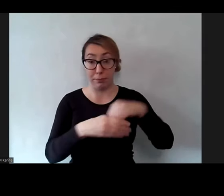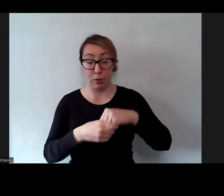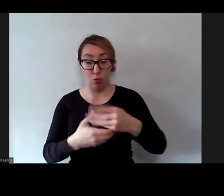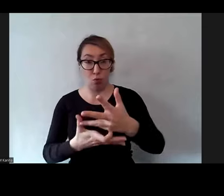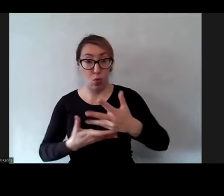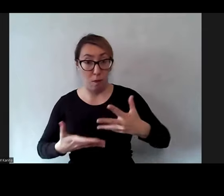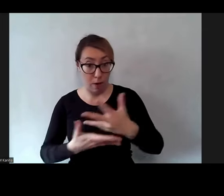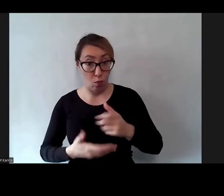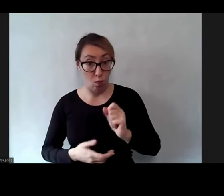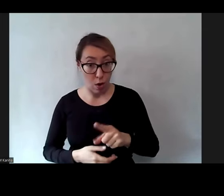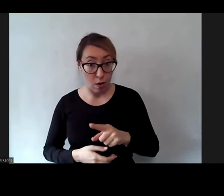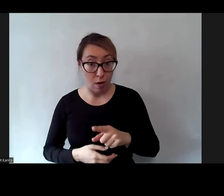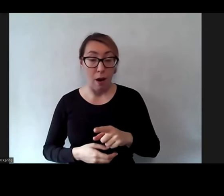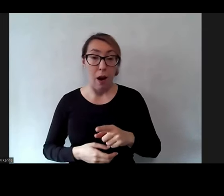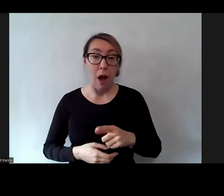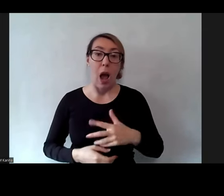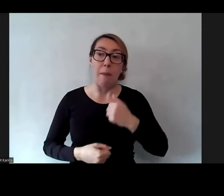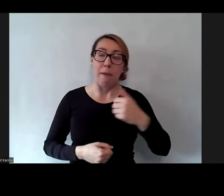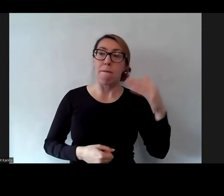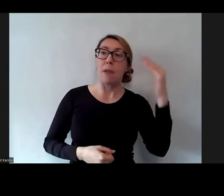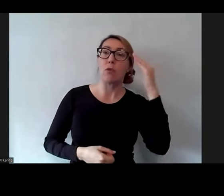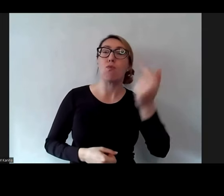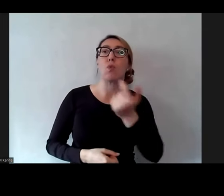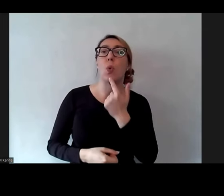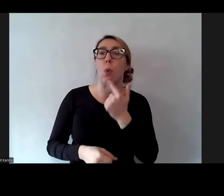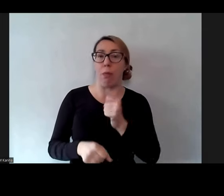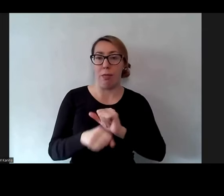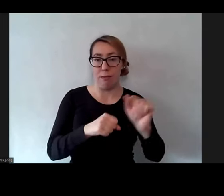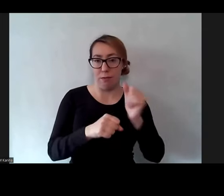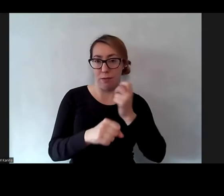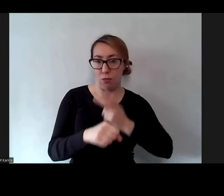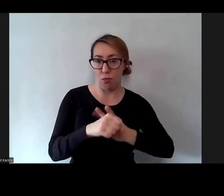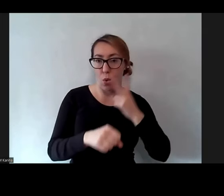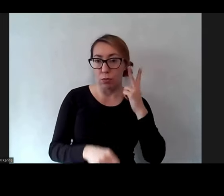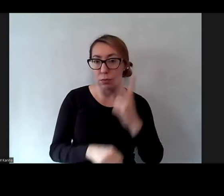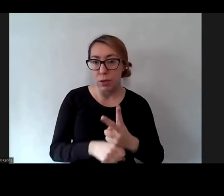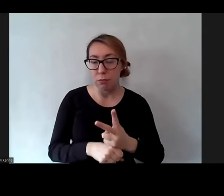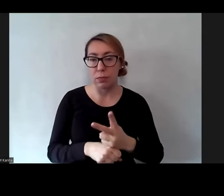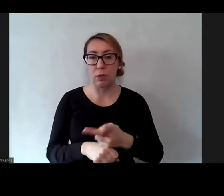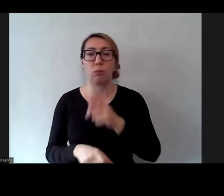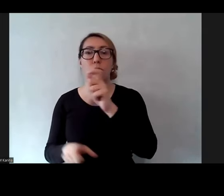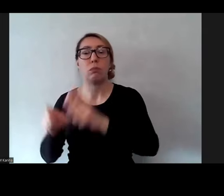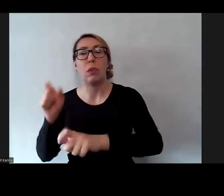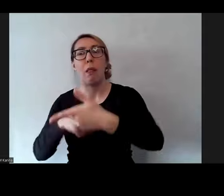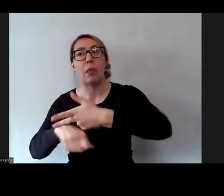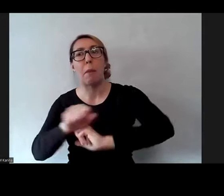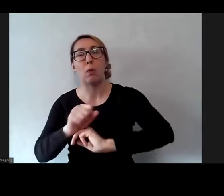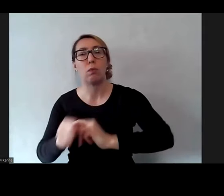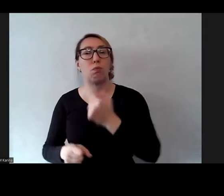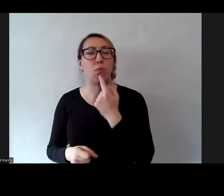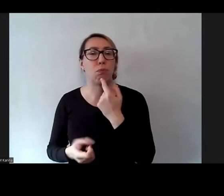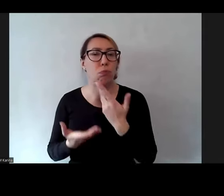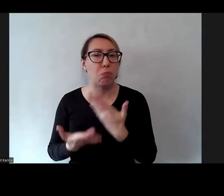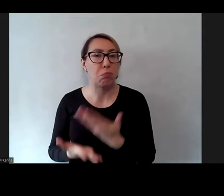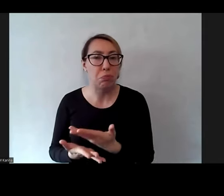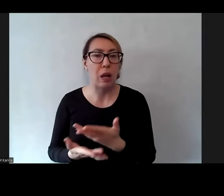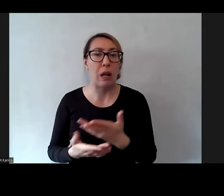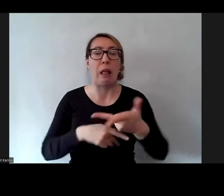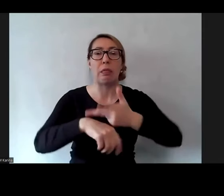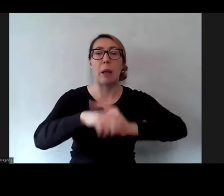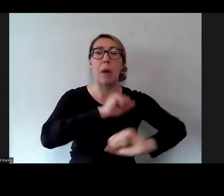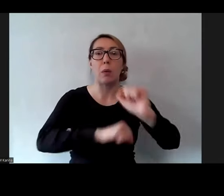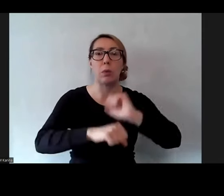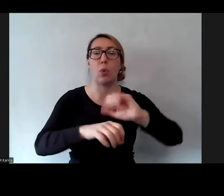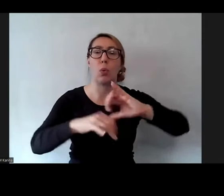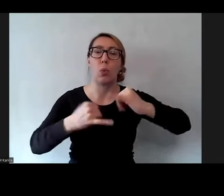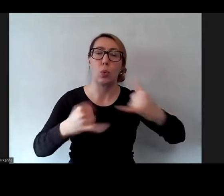stowarzyszeniu, wiedziały, czym jest dostępność, czym jest niepełnosprawność, jak niepełnosprawność w różnych